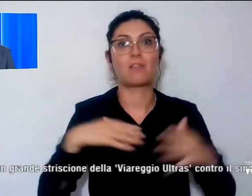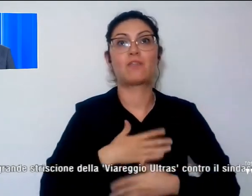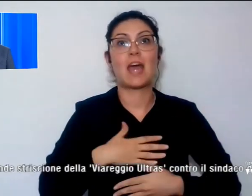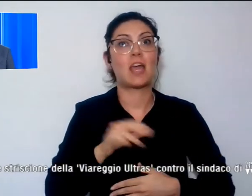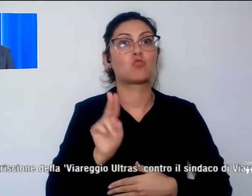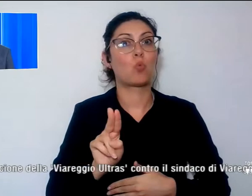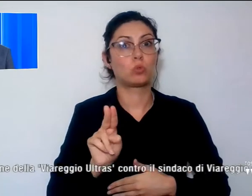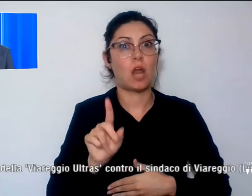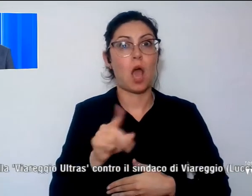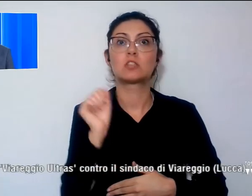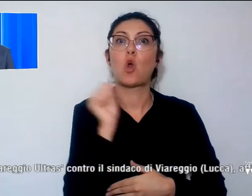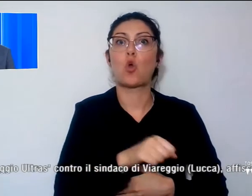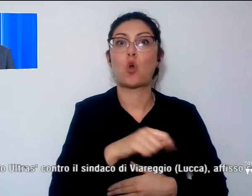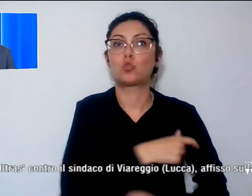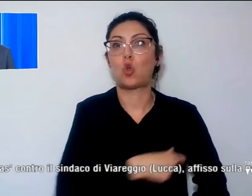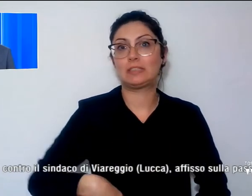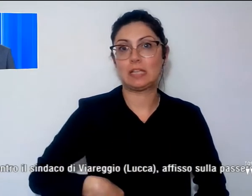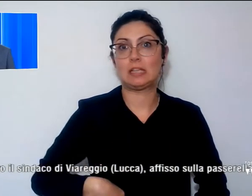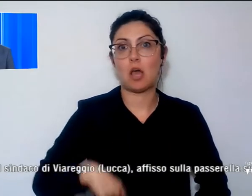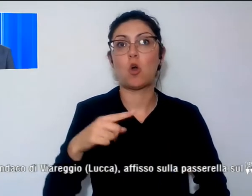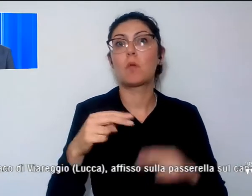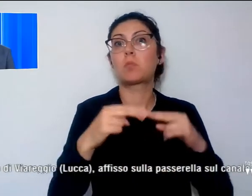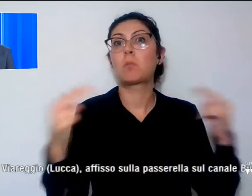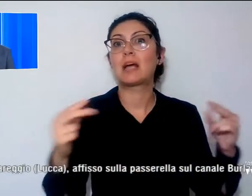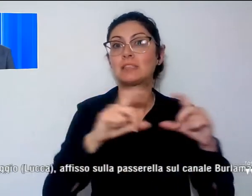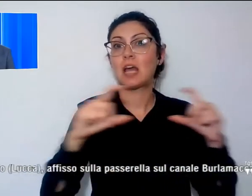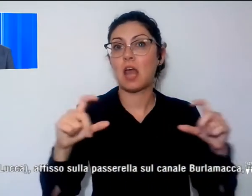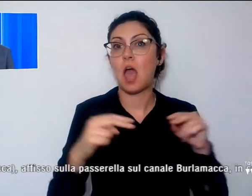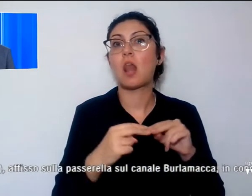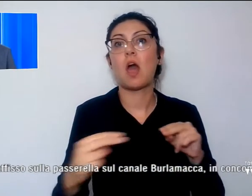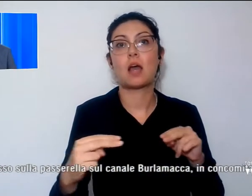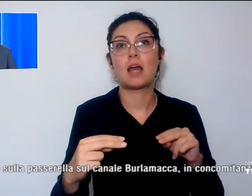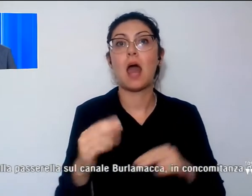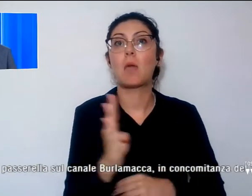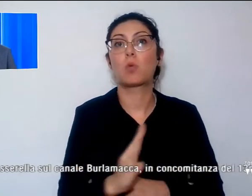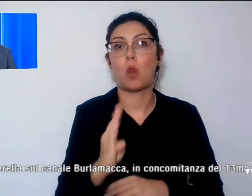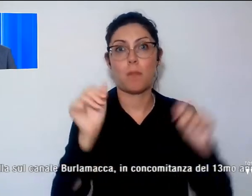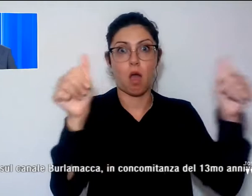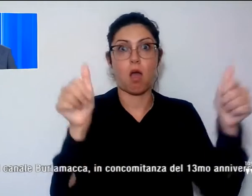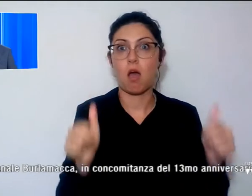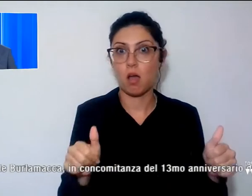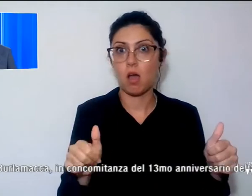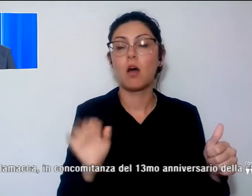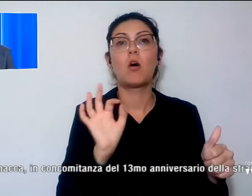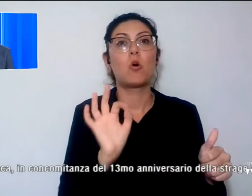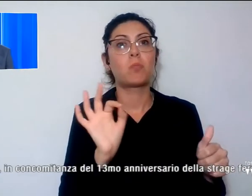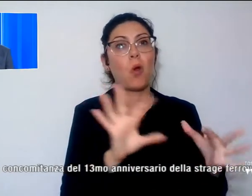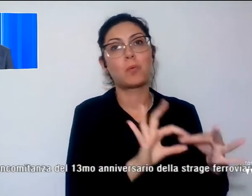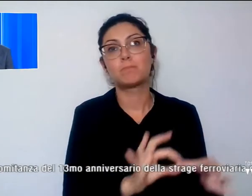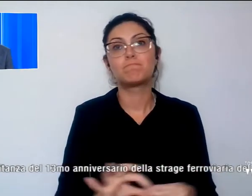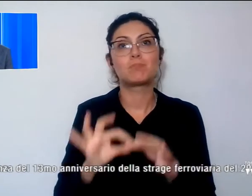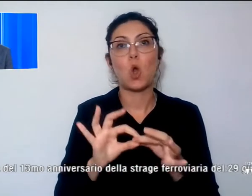Sindaco affisso sulla passerella del canale Burlamacca, proprio in concomitanza con la giornata